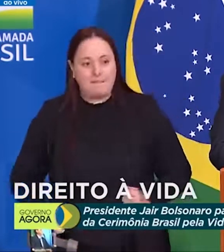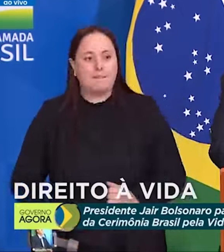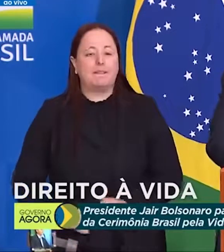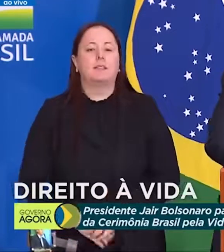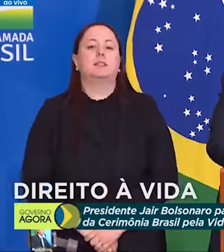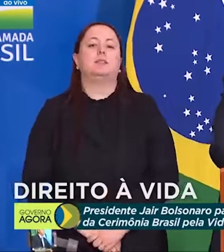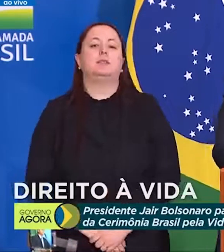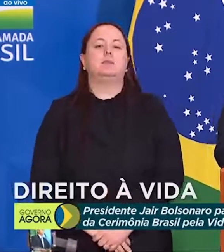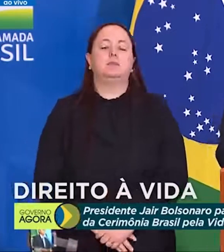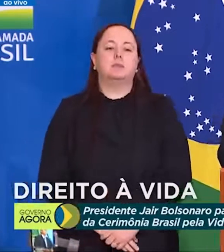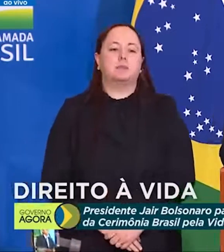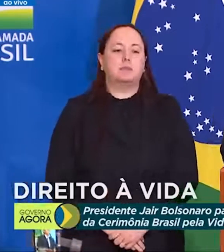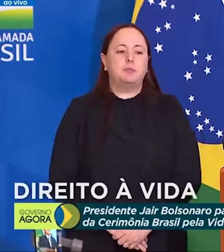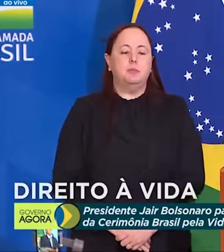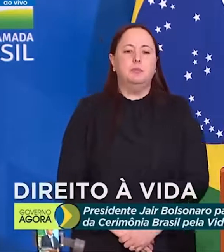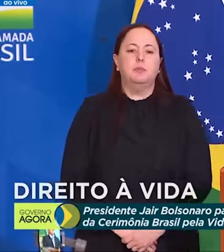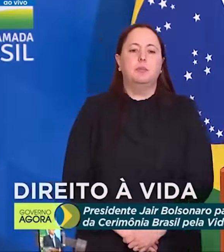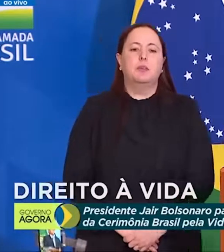Mas eu entendo.